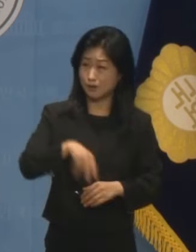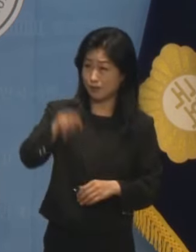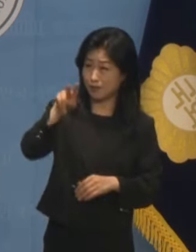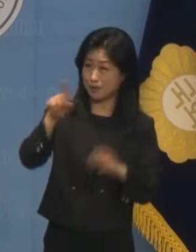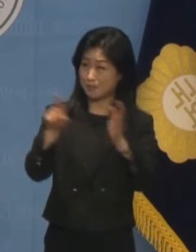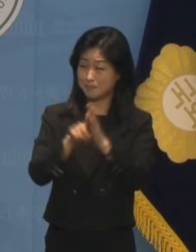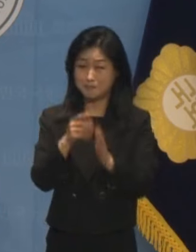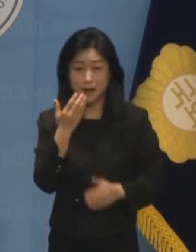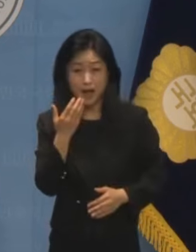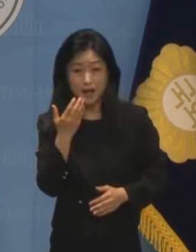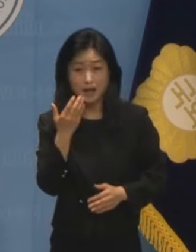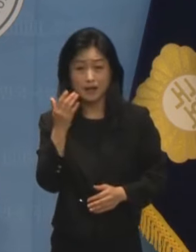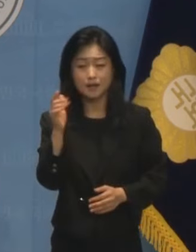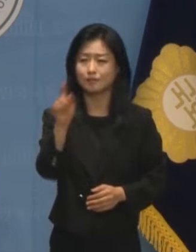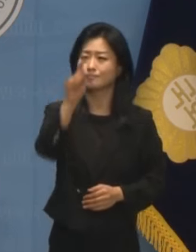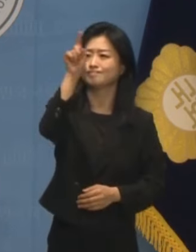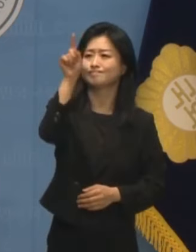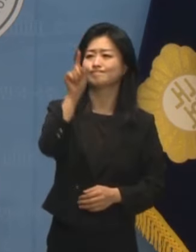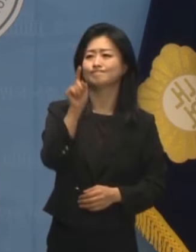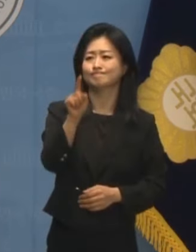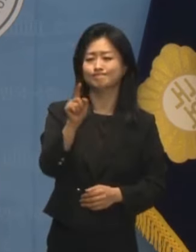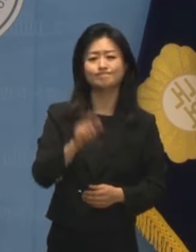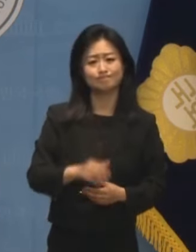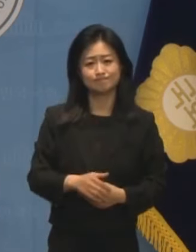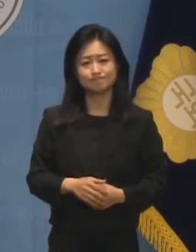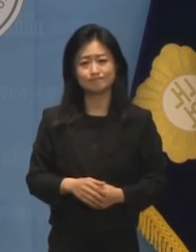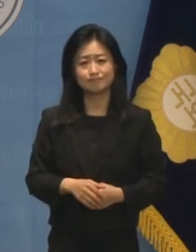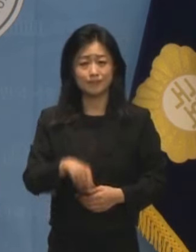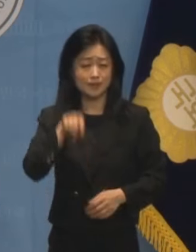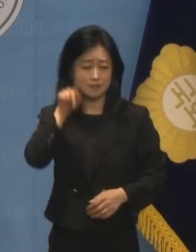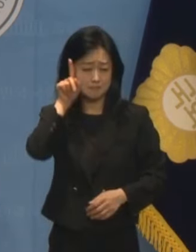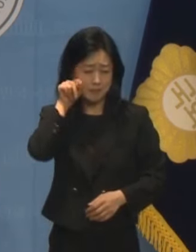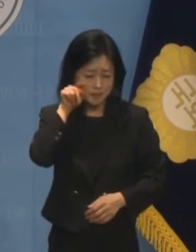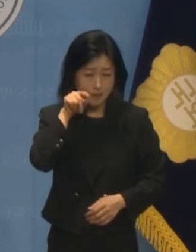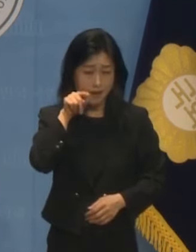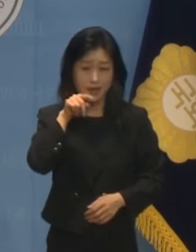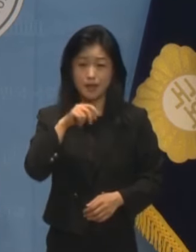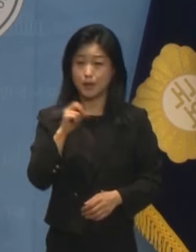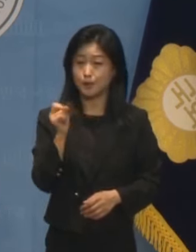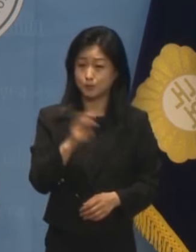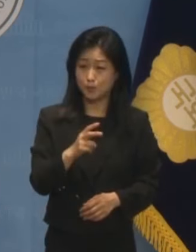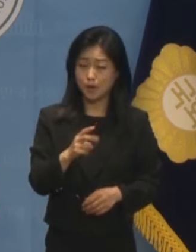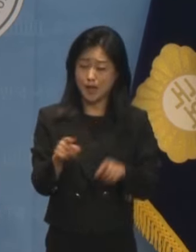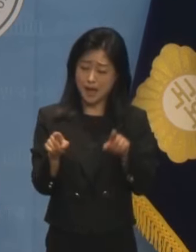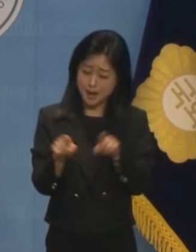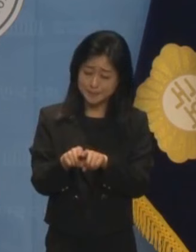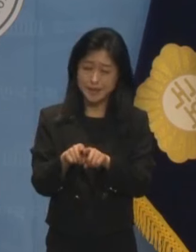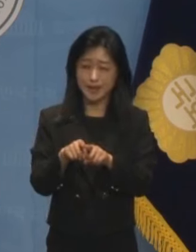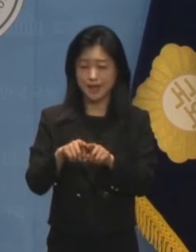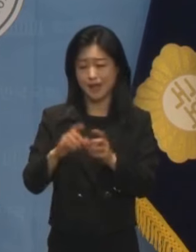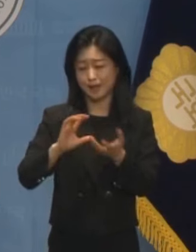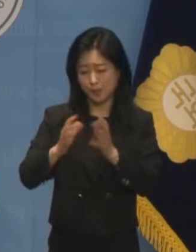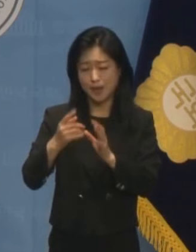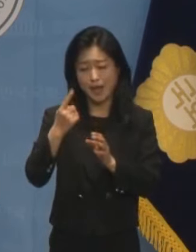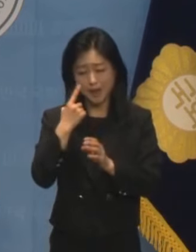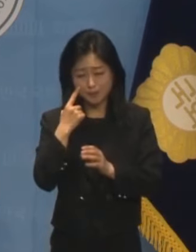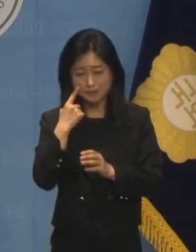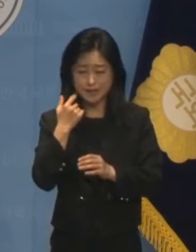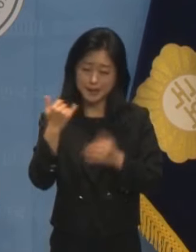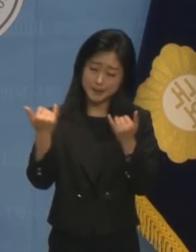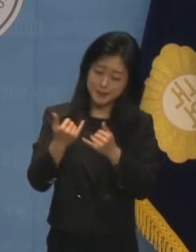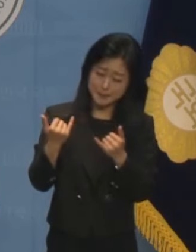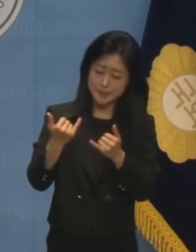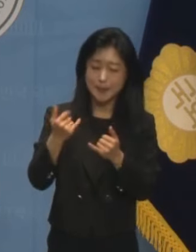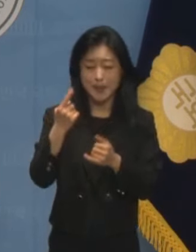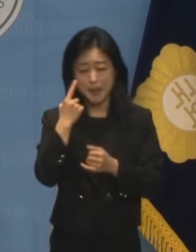믿을 수나 있겠습니까? 거의 매일 심지어 함께 논의하자고 스피커폰으로도 통화했다는